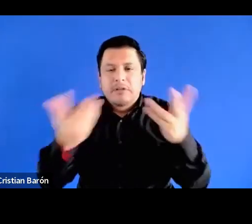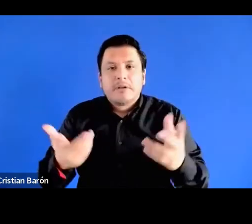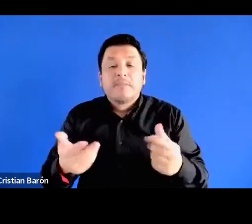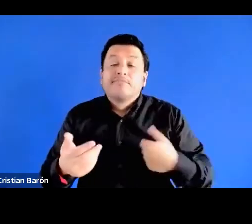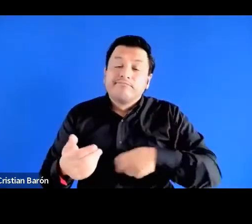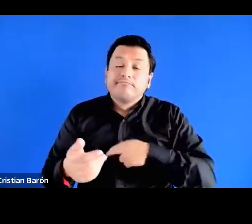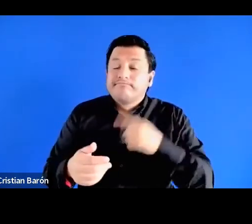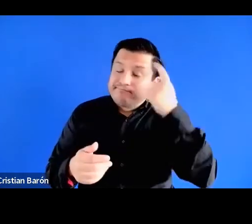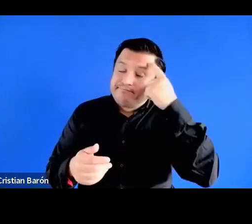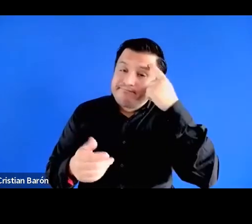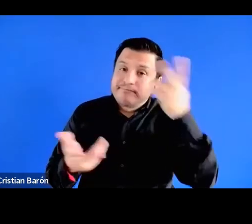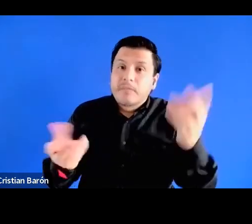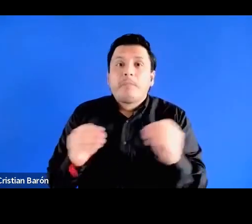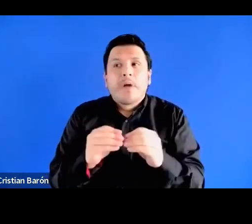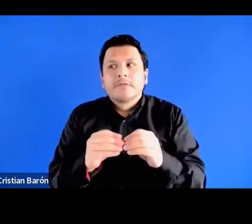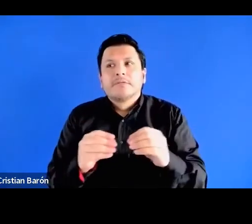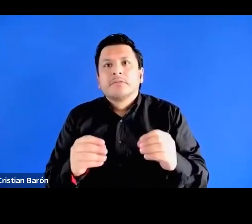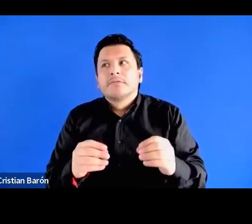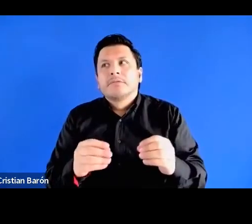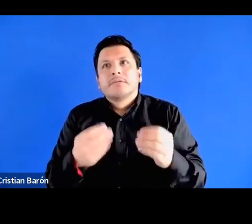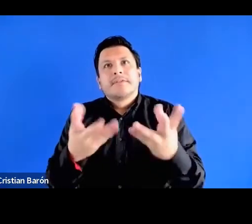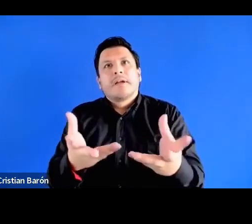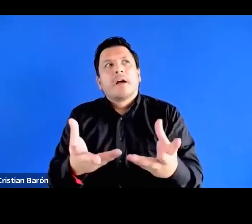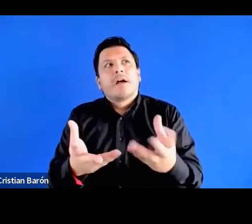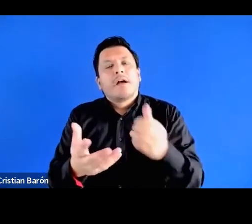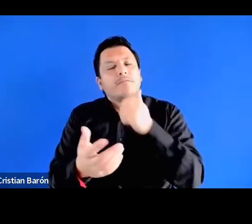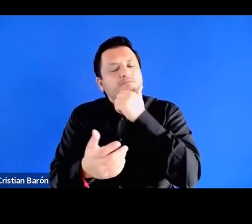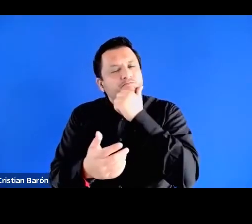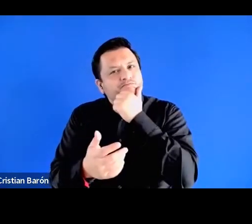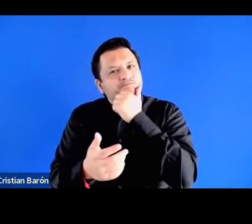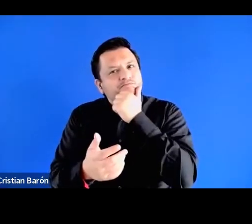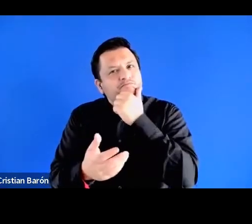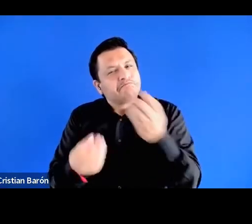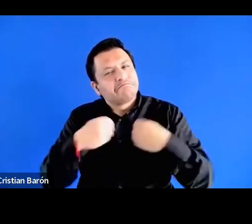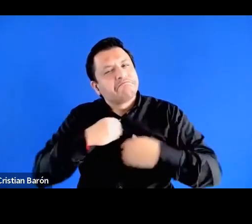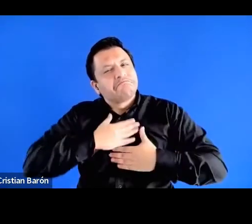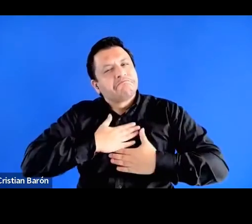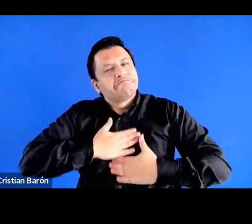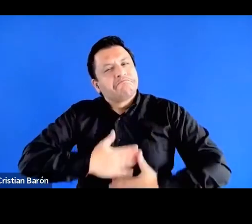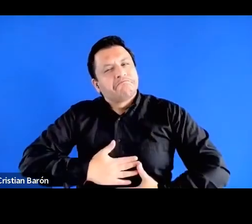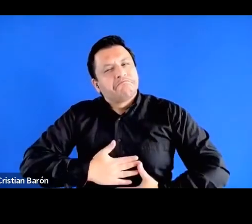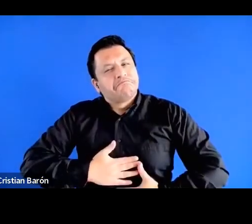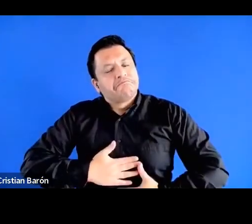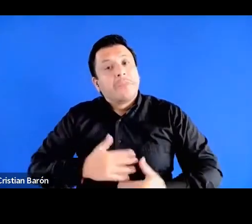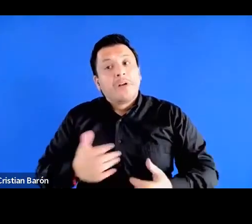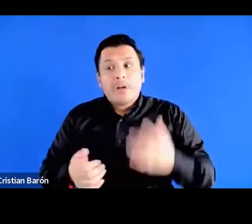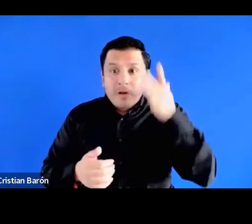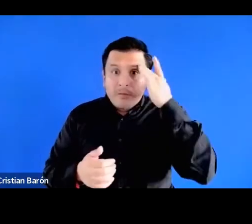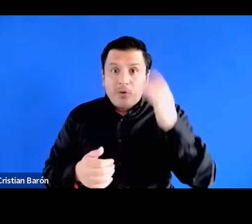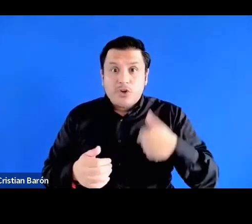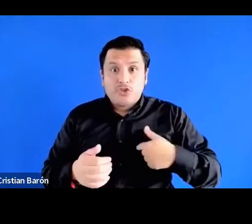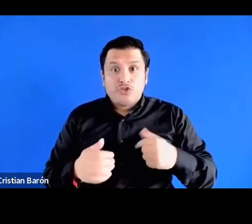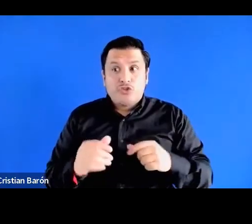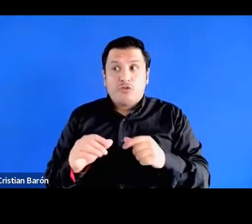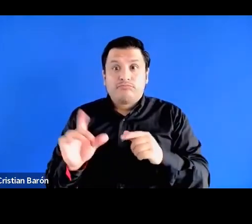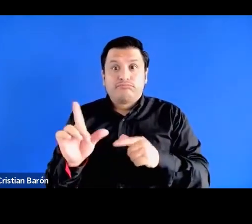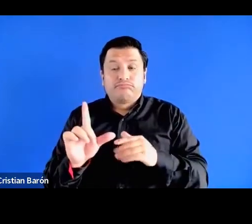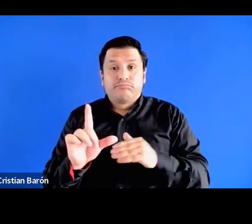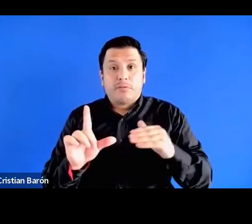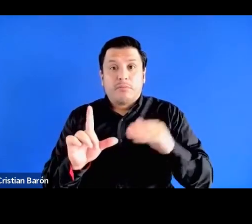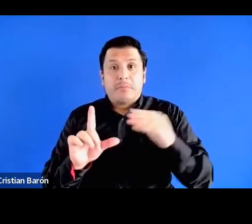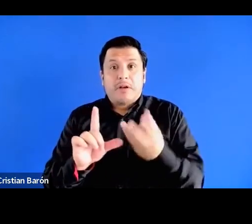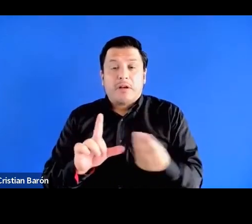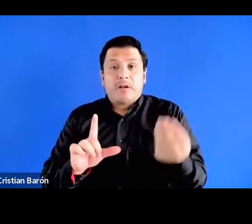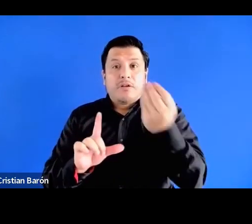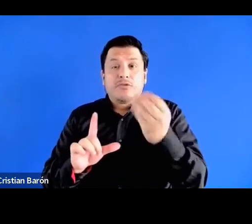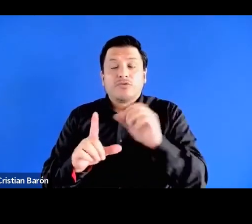también me dio como cierta cierta tranquilidad porque a pesar de mi ascenso social yo siento que con